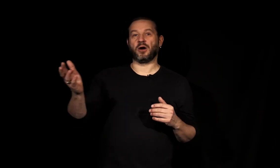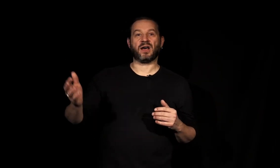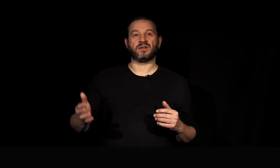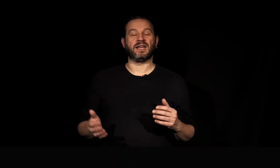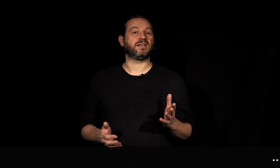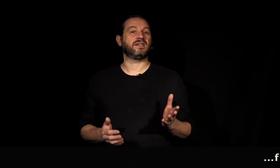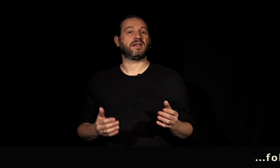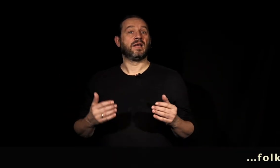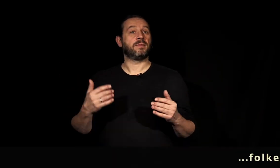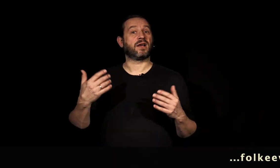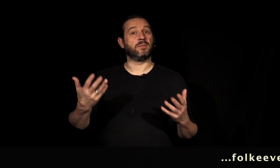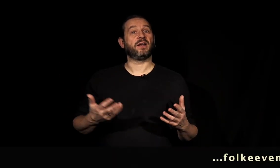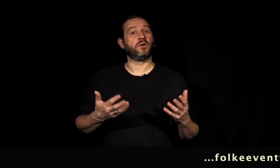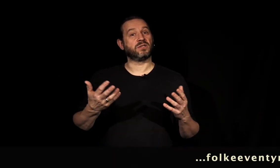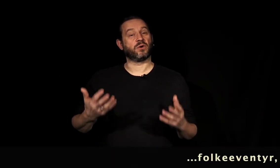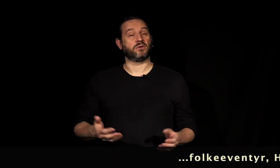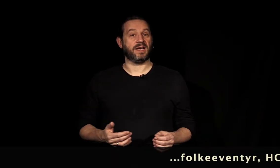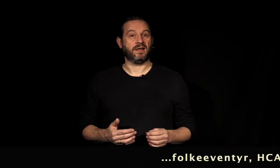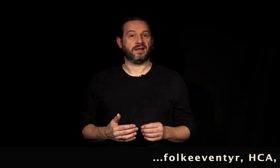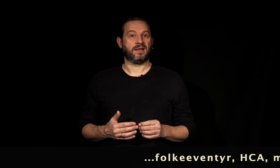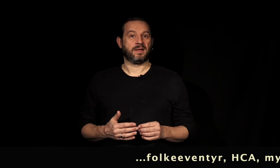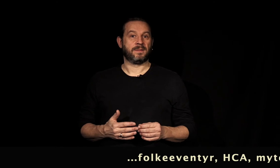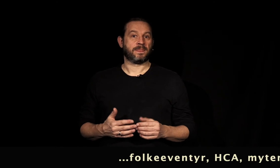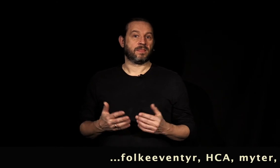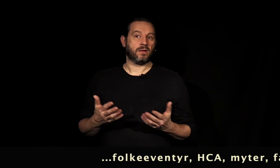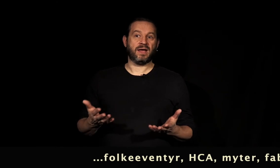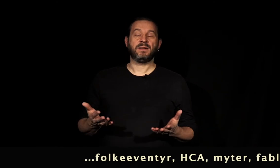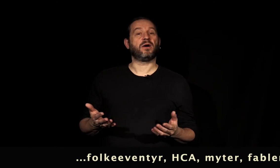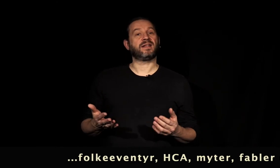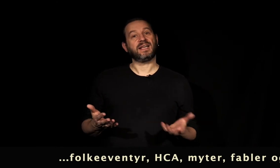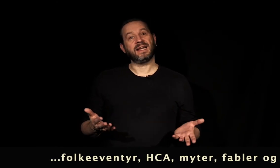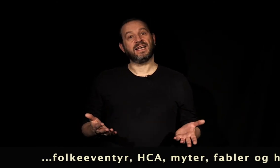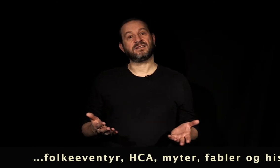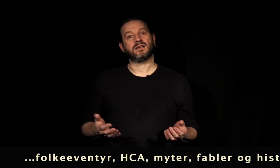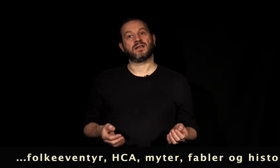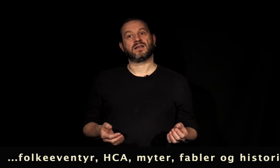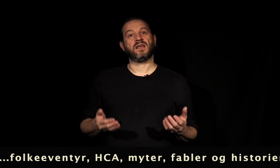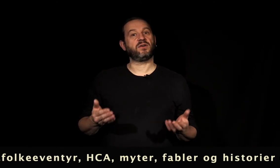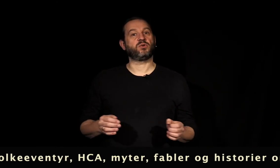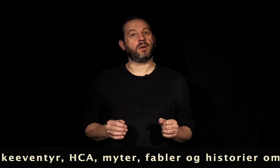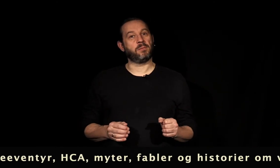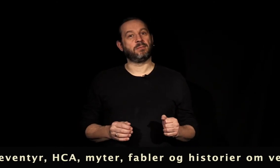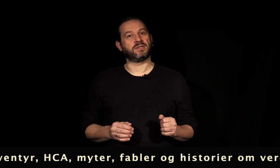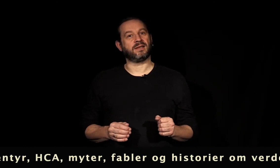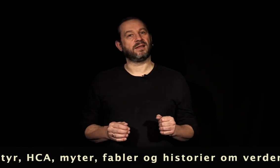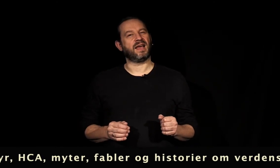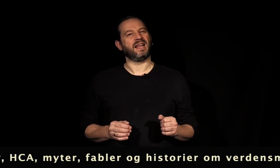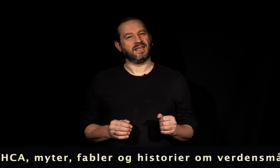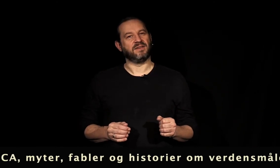børneafdelingen, sådan at man kan komme hen og høre historier hos jer. Og alle de børn, der ikke kan læse, kan få historier på biblioteket alligevel.